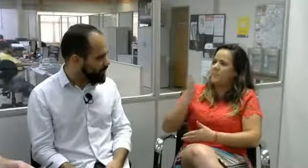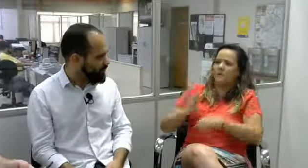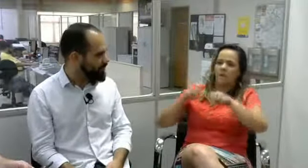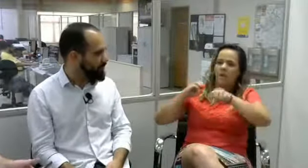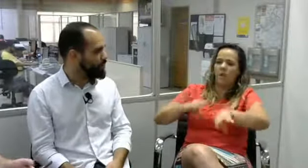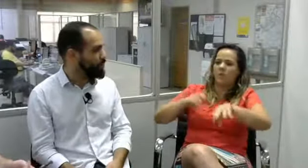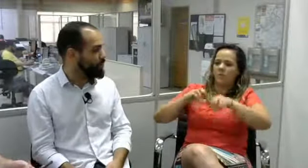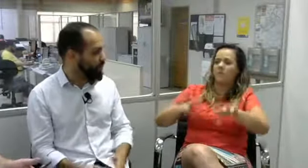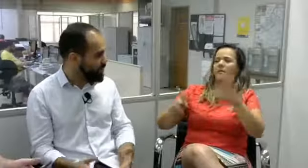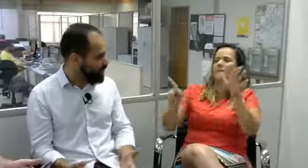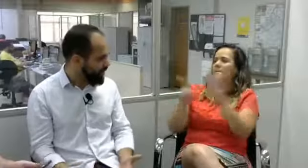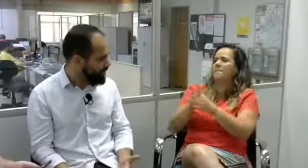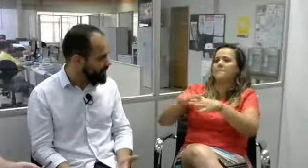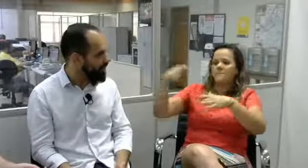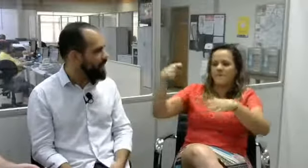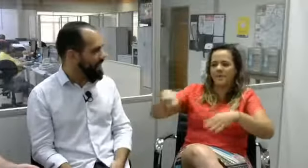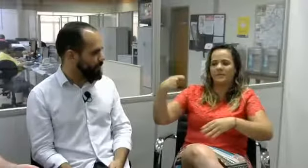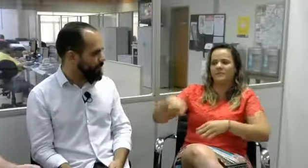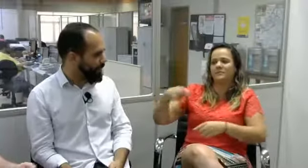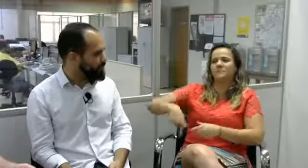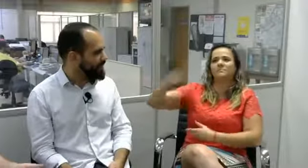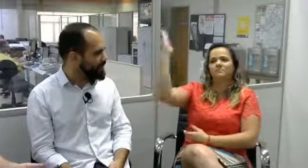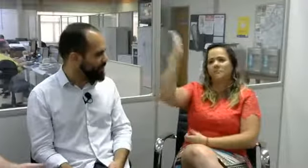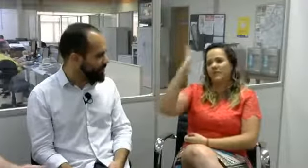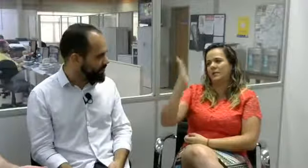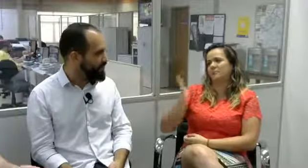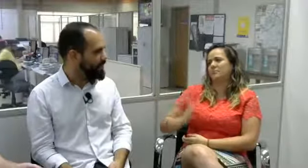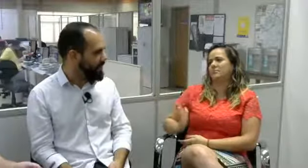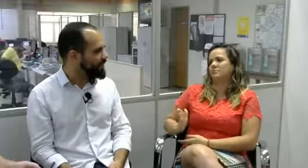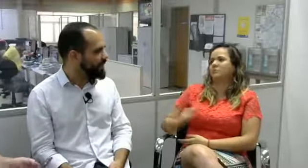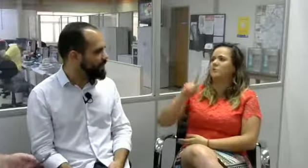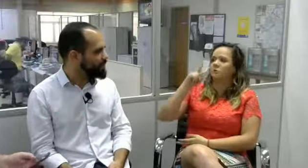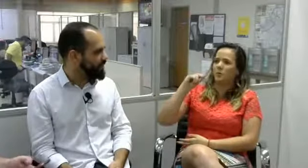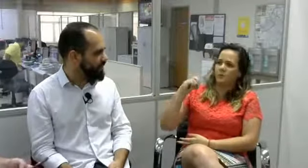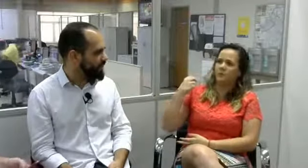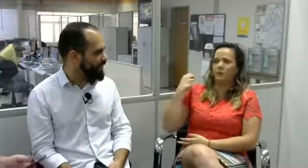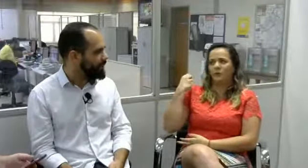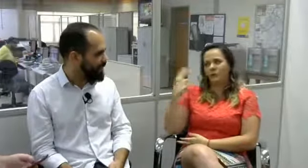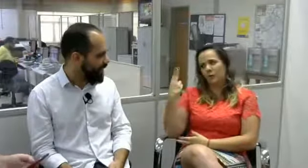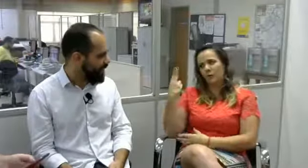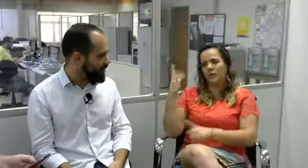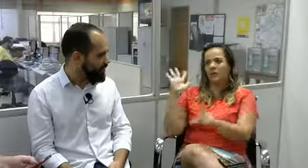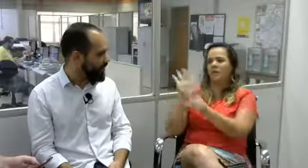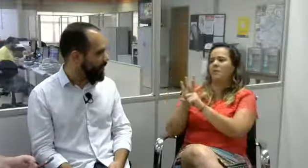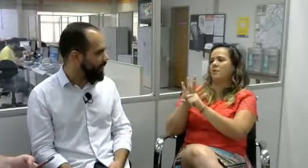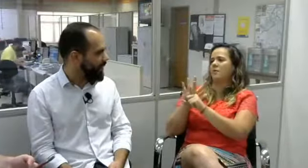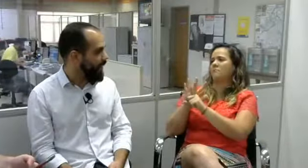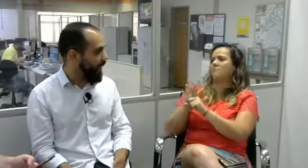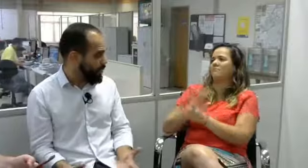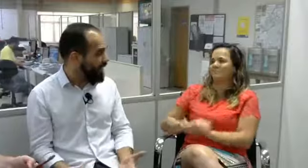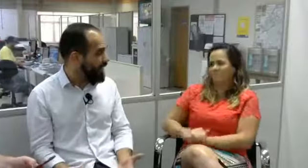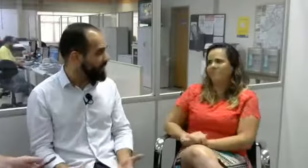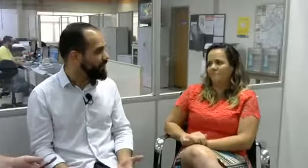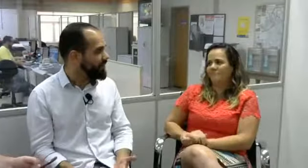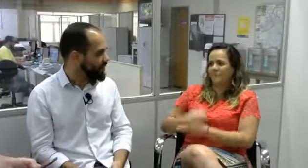serviço, no nosso país, as pessoas precisam entender isso, precisam estar adaptadas. É uma lei isso.